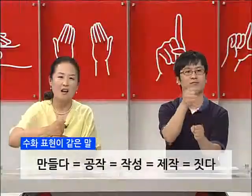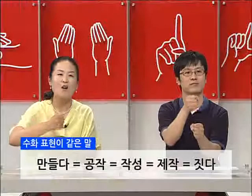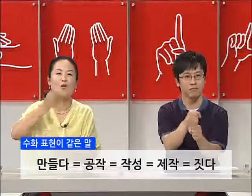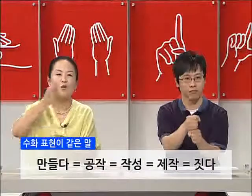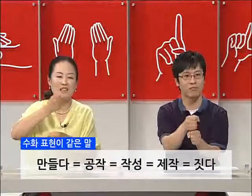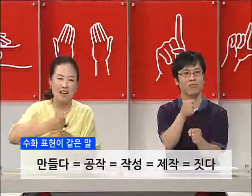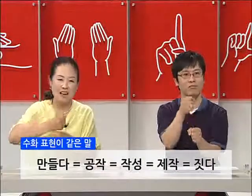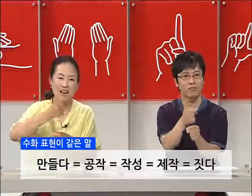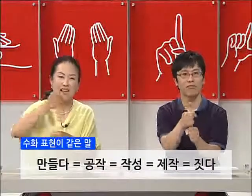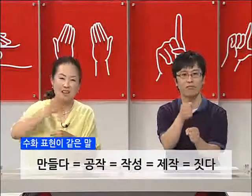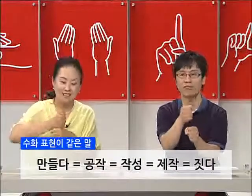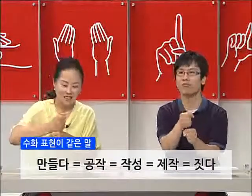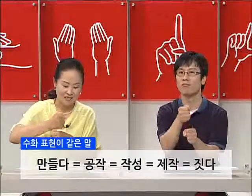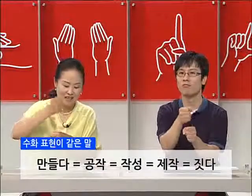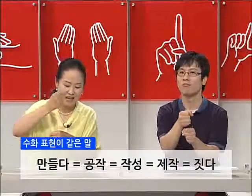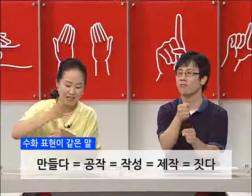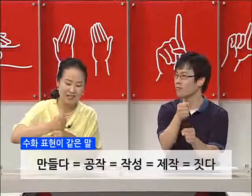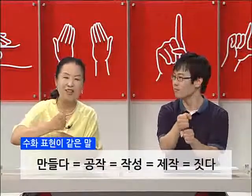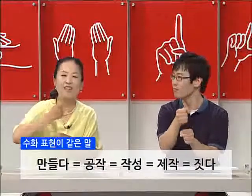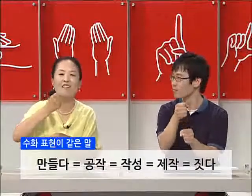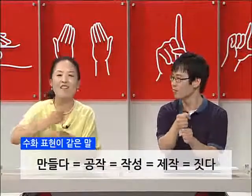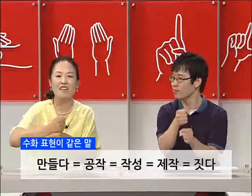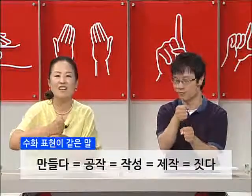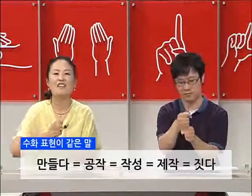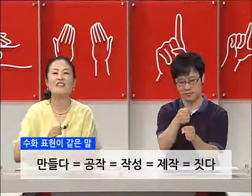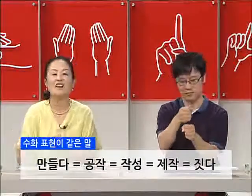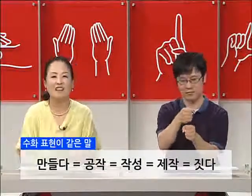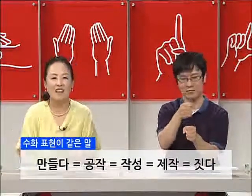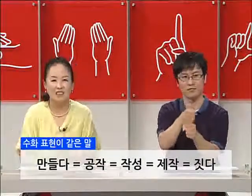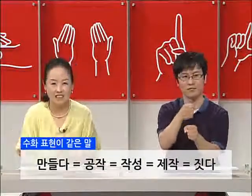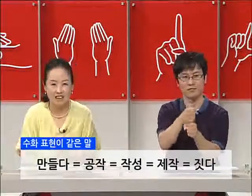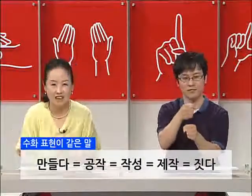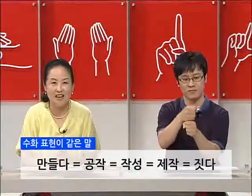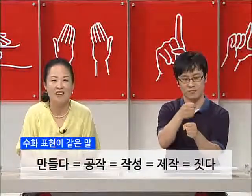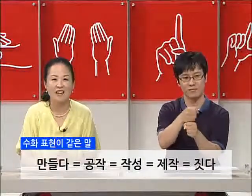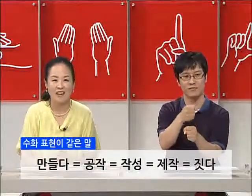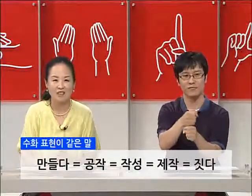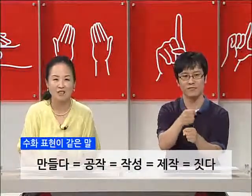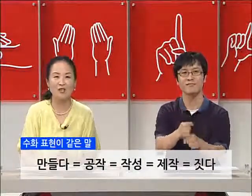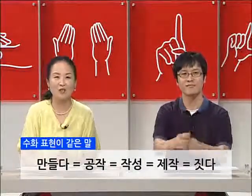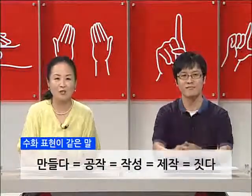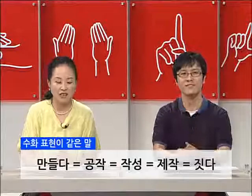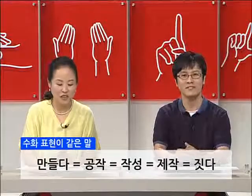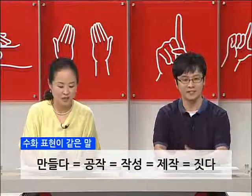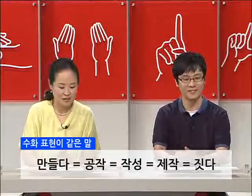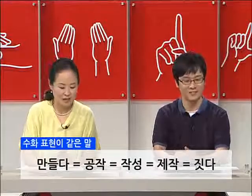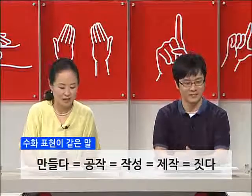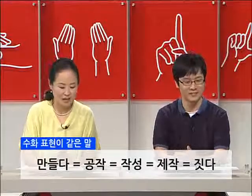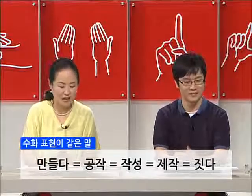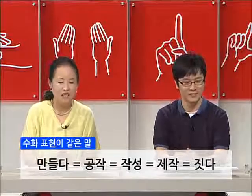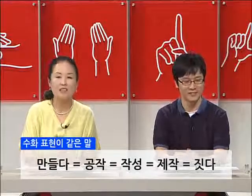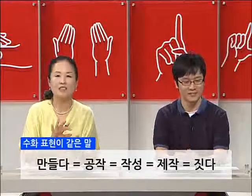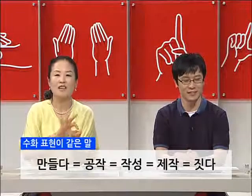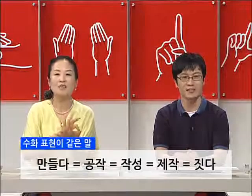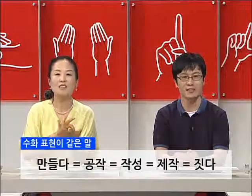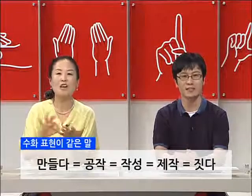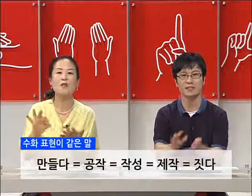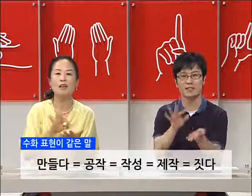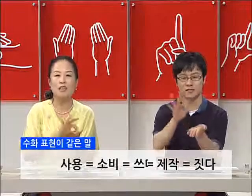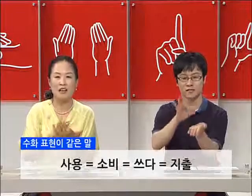공자, 작성, 제작하다, 짓다. 같은 수형이 되겠습니다. 그 다음 사용하다,